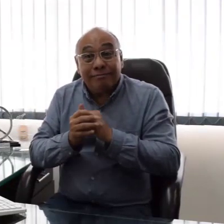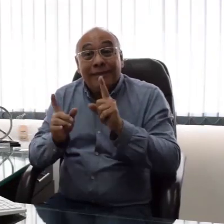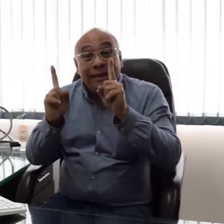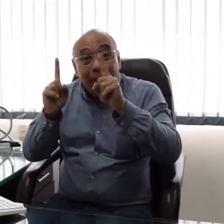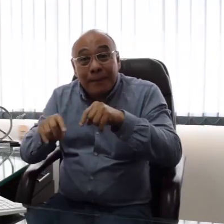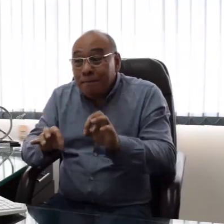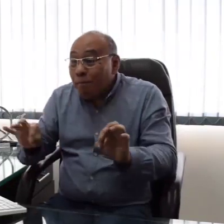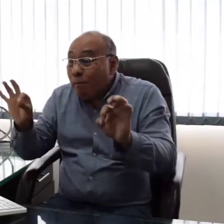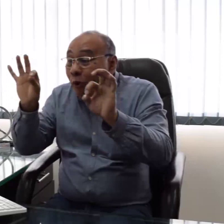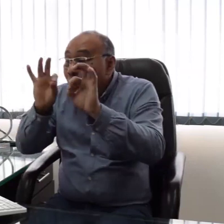solidaridad.